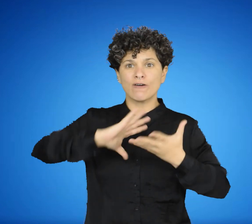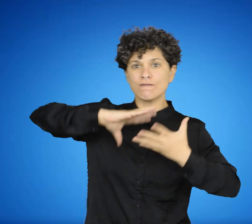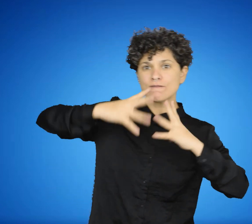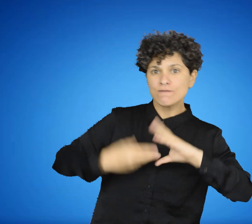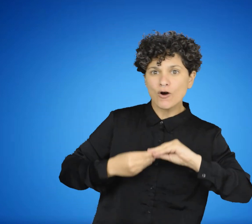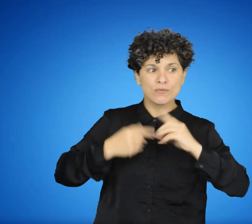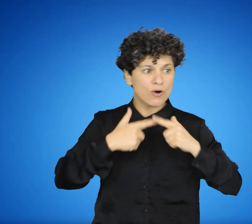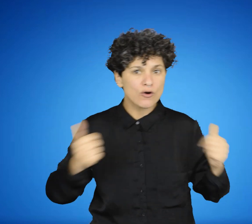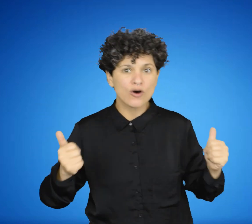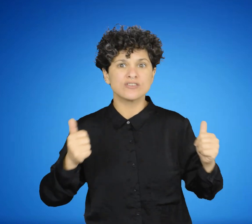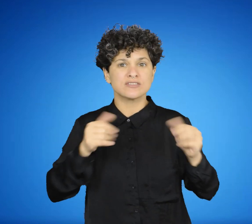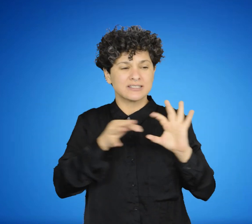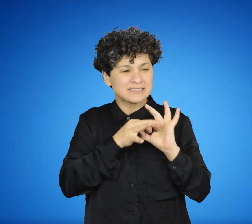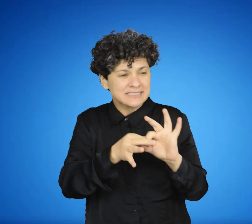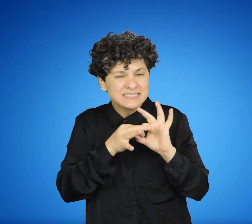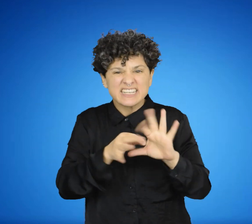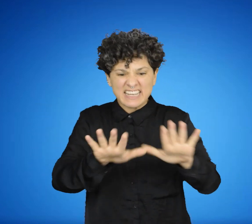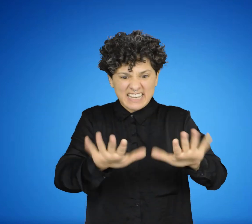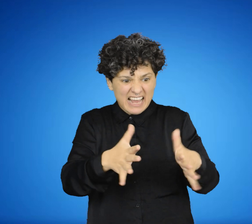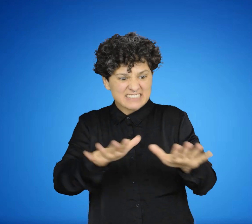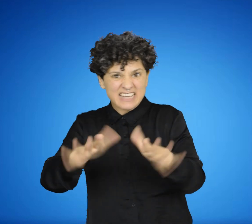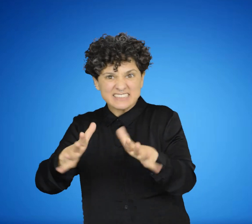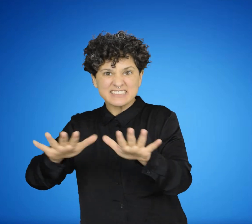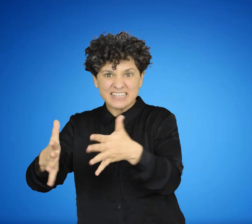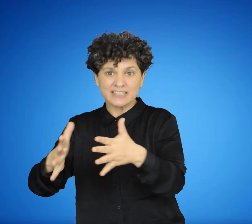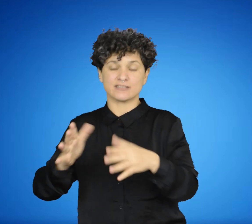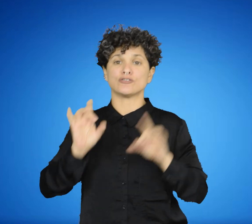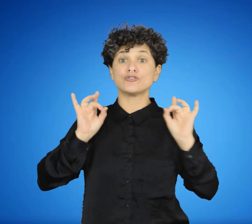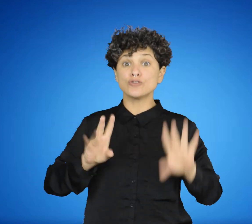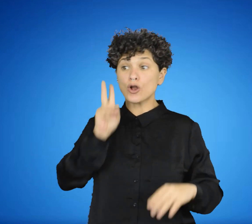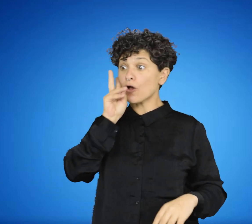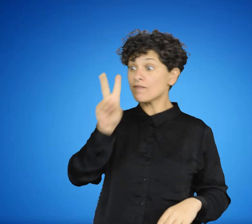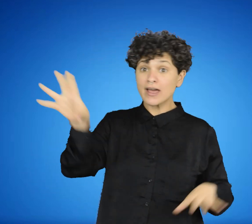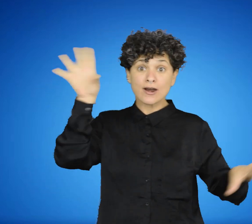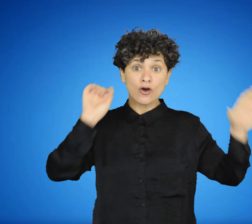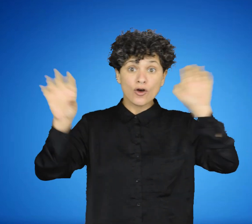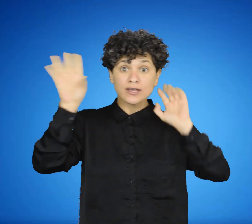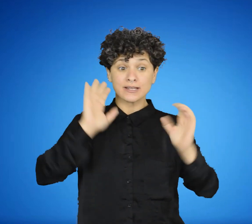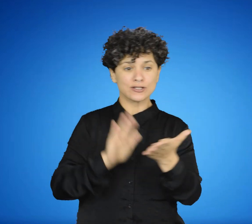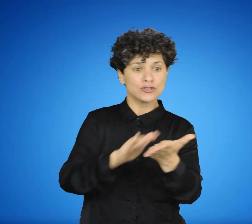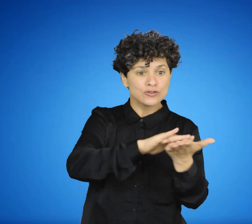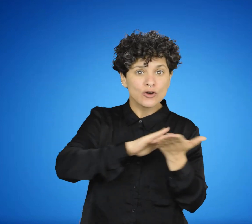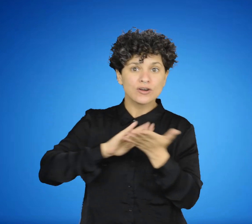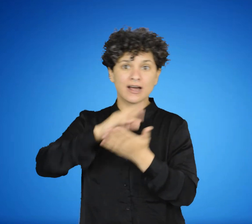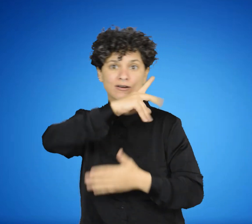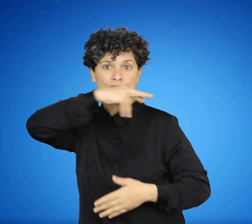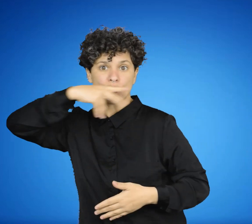la vida en sociedad, para formarse primero como ser humano y luego poder tomar decisiones, antes que formar para una